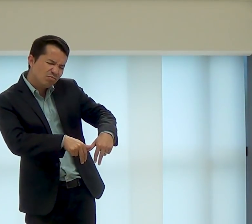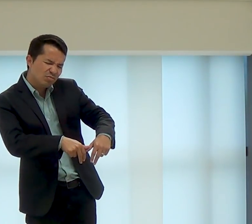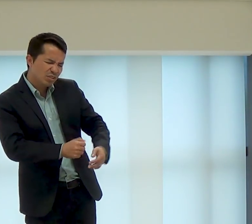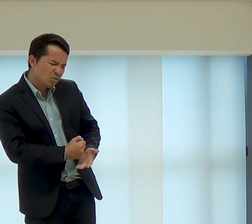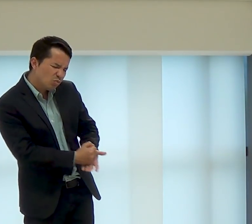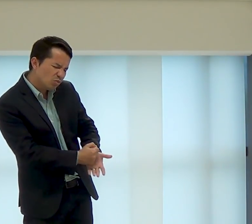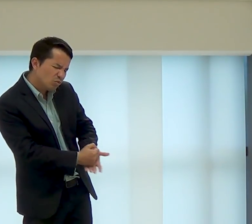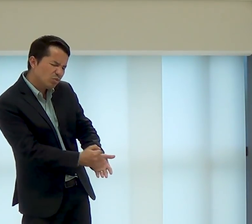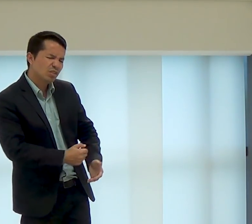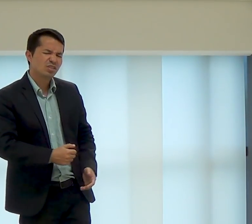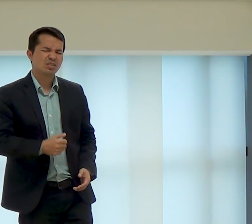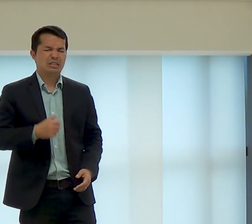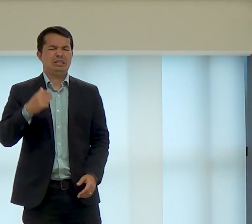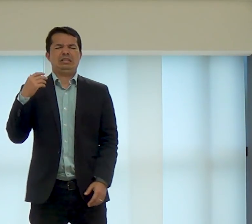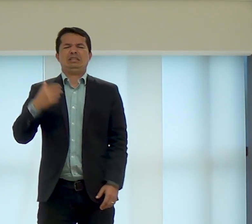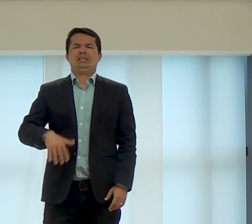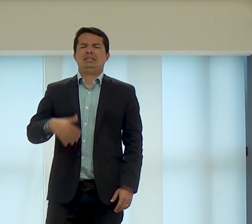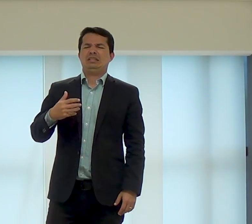ajudar ele em tantas coisas, Jesus.